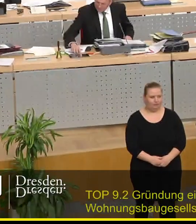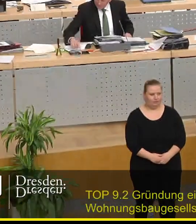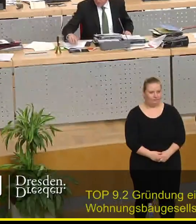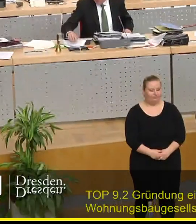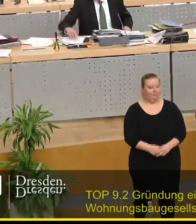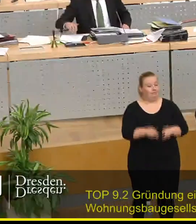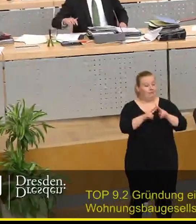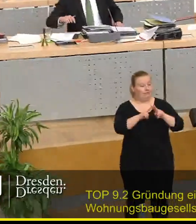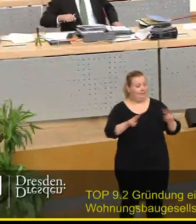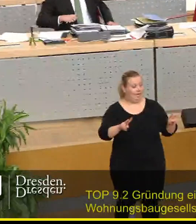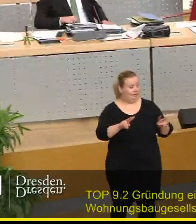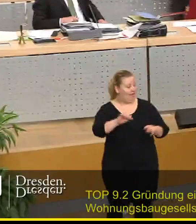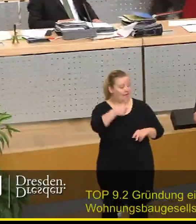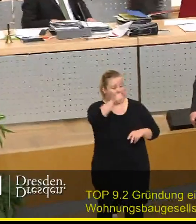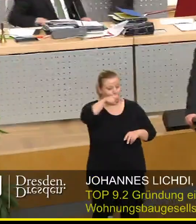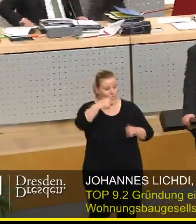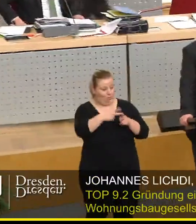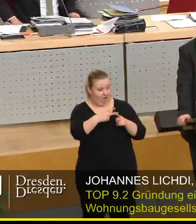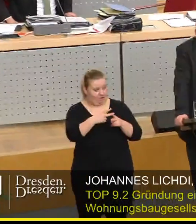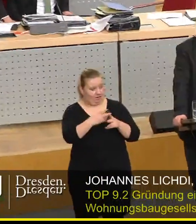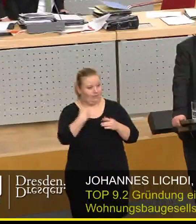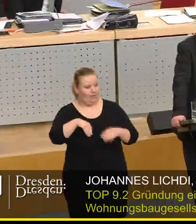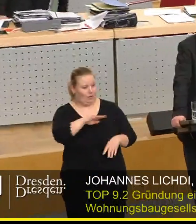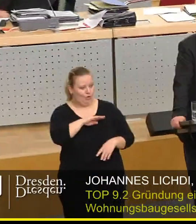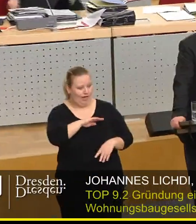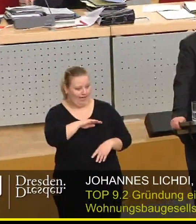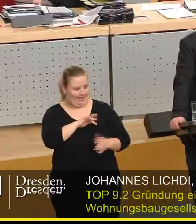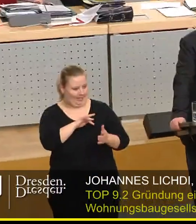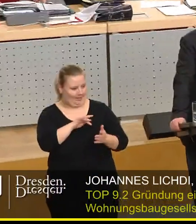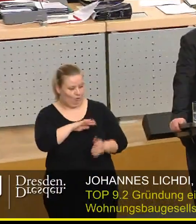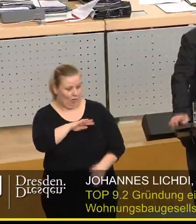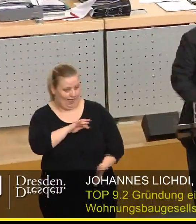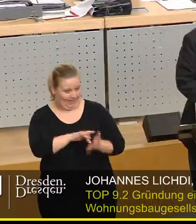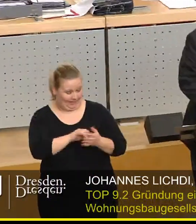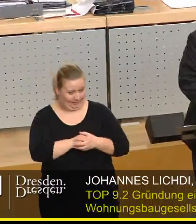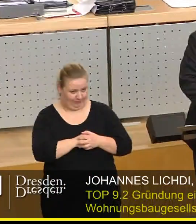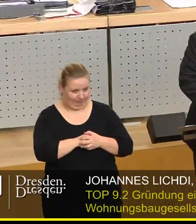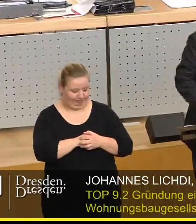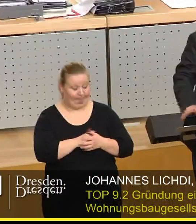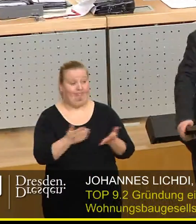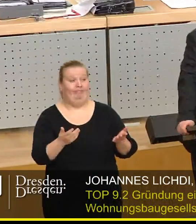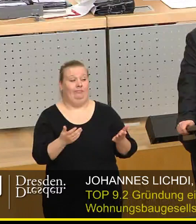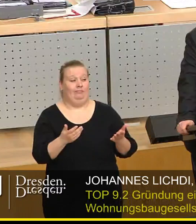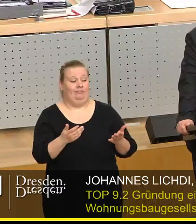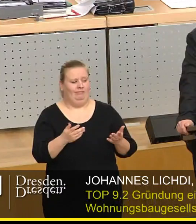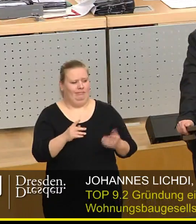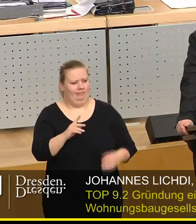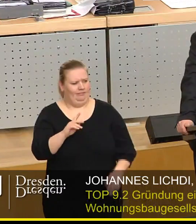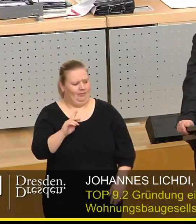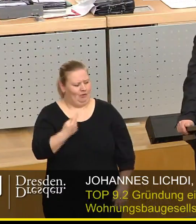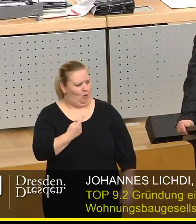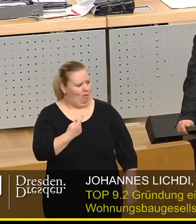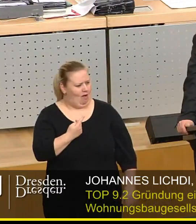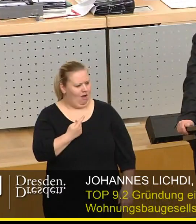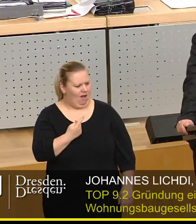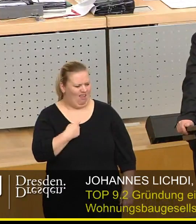Sehr geehrter Herr erster Bürgermeister, sehr geehrte Kolleginnen und Kollegen, ich muss noch mal auf diesen wirklich